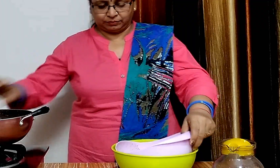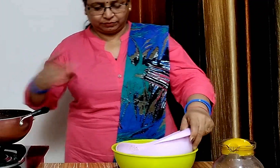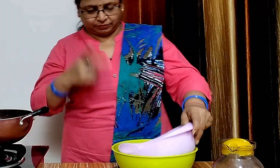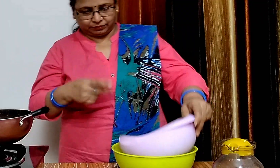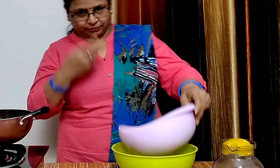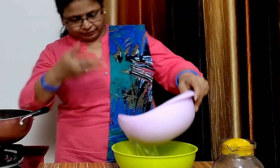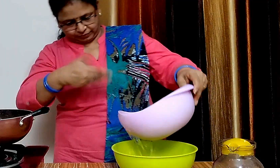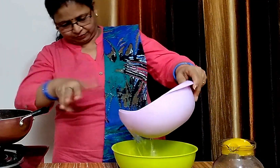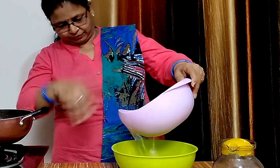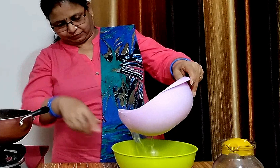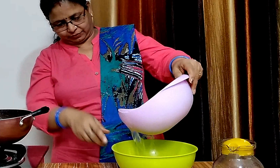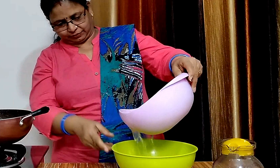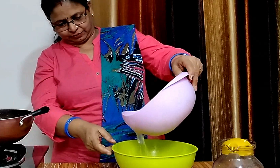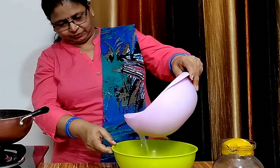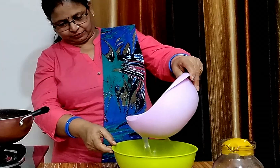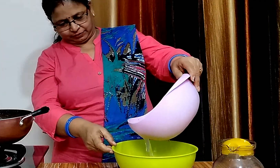अब इसका सारा पानी निकाल देंगे